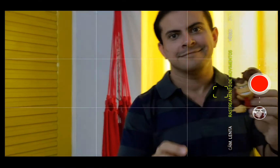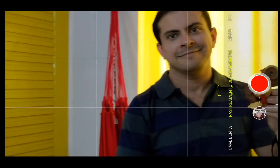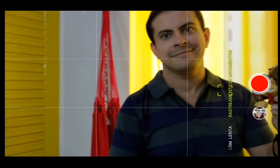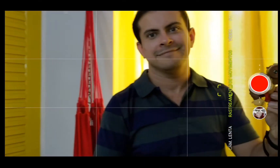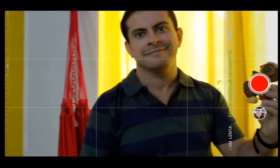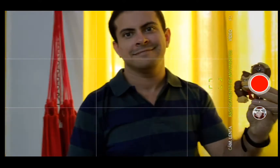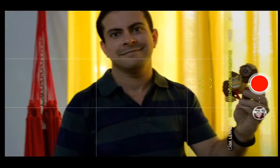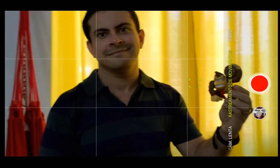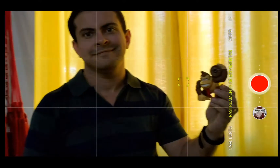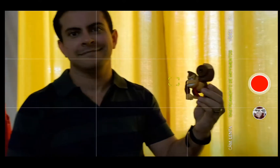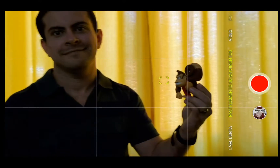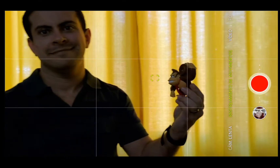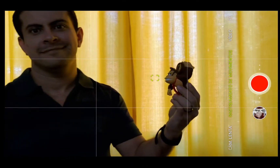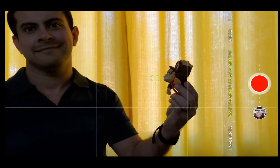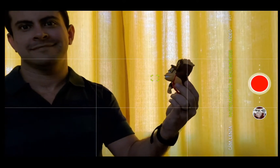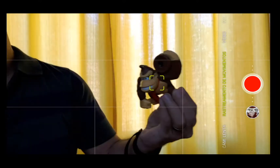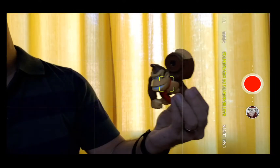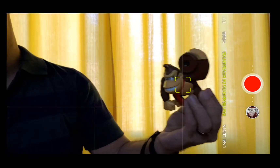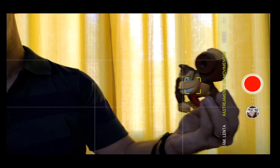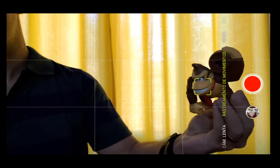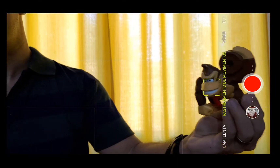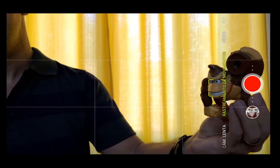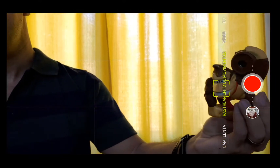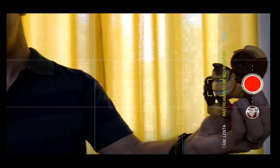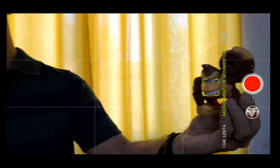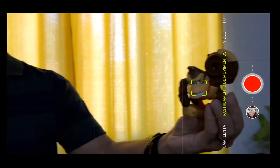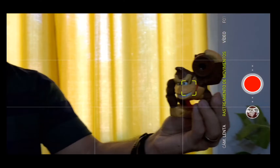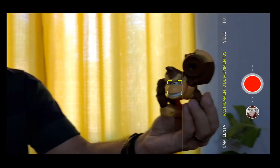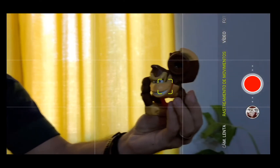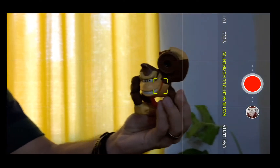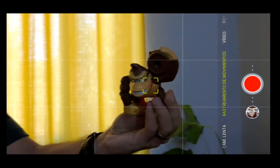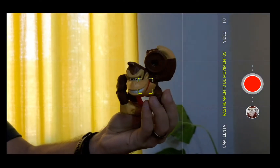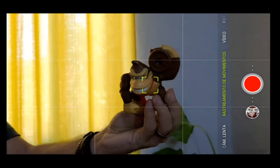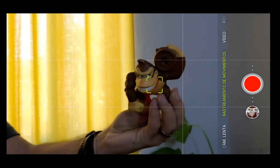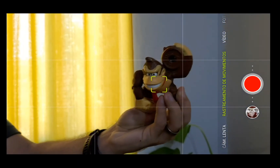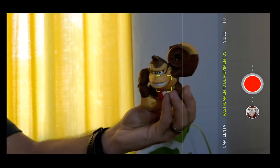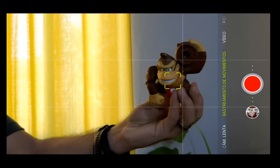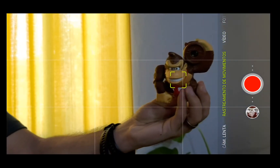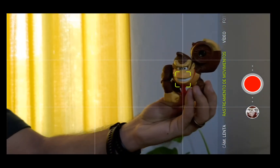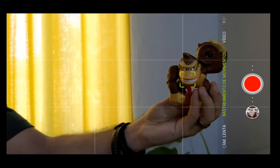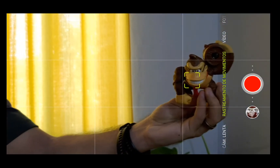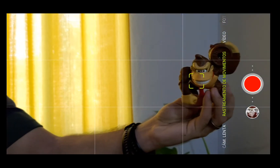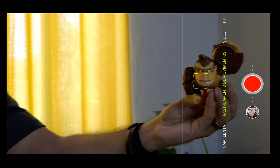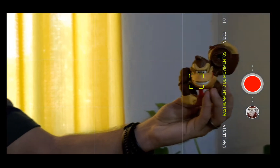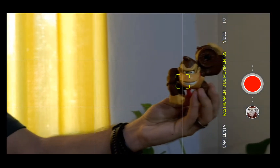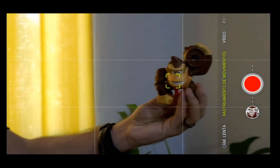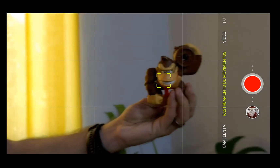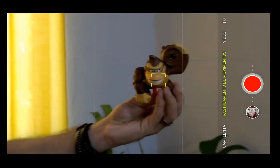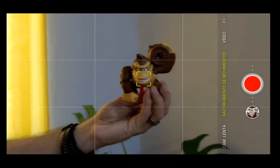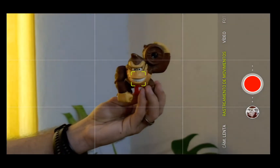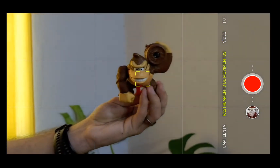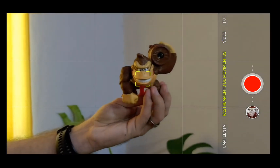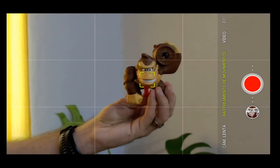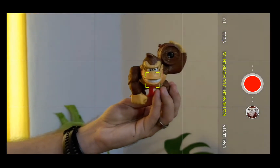eu vou mostrar aí um exemplo.